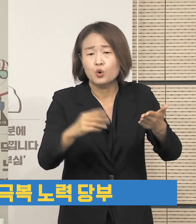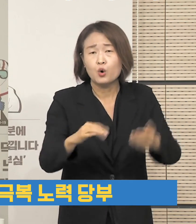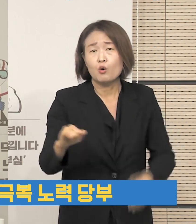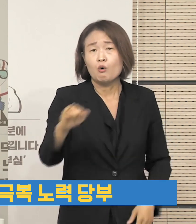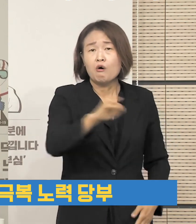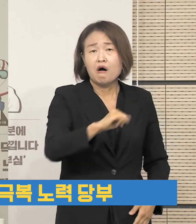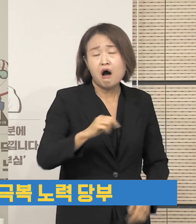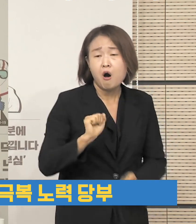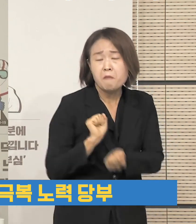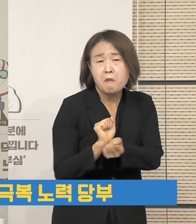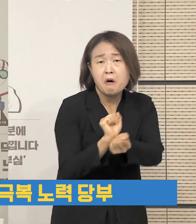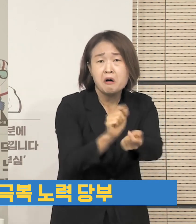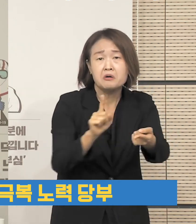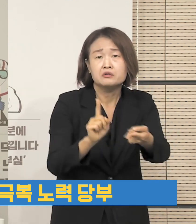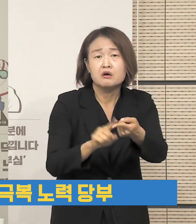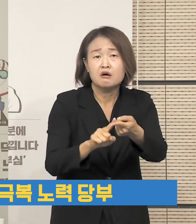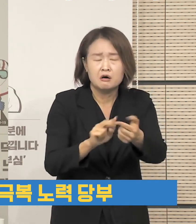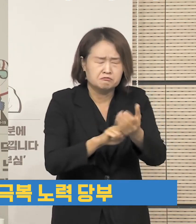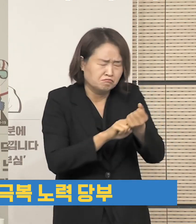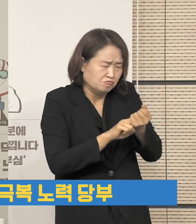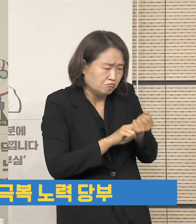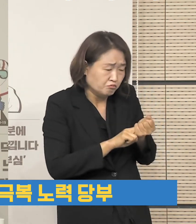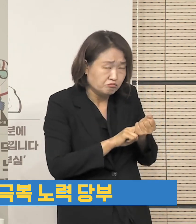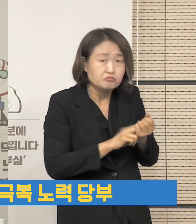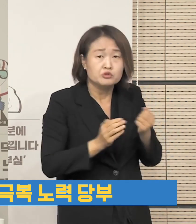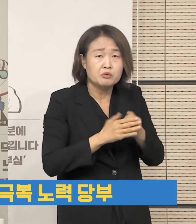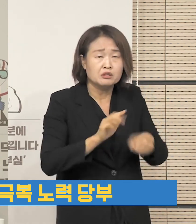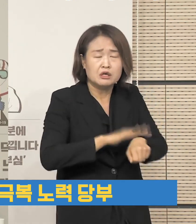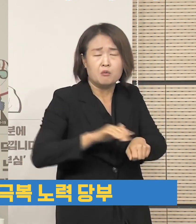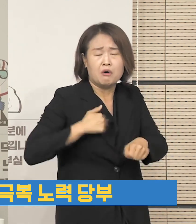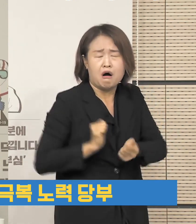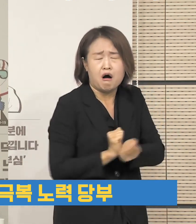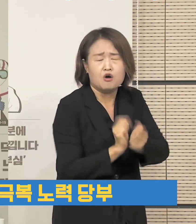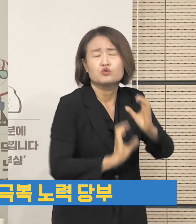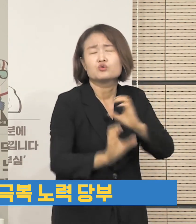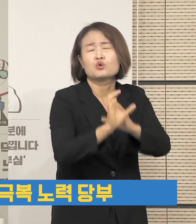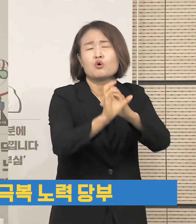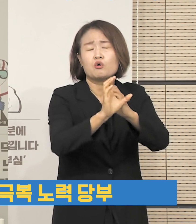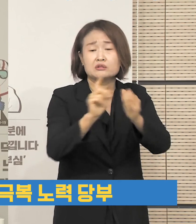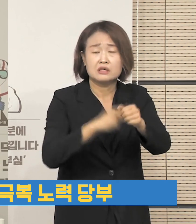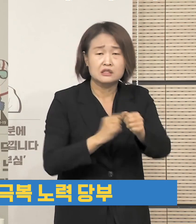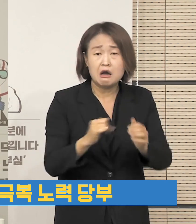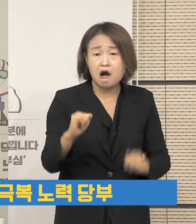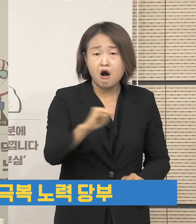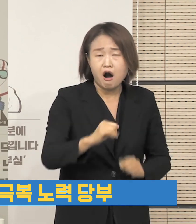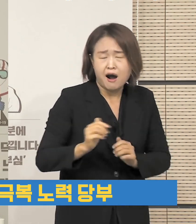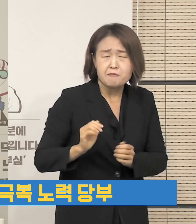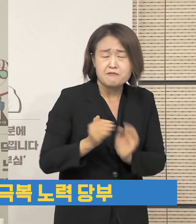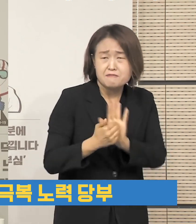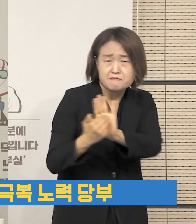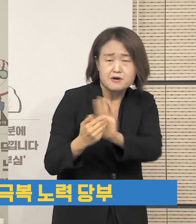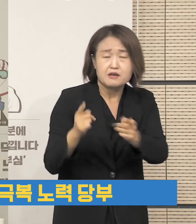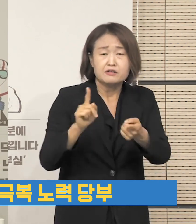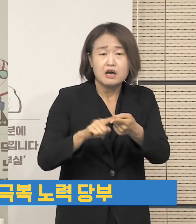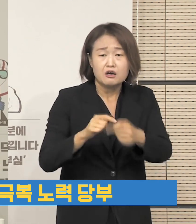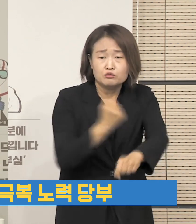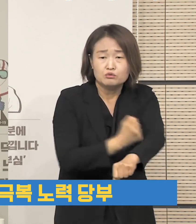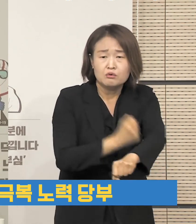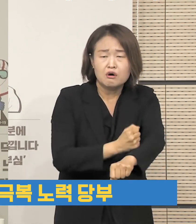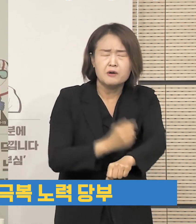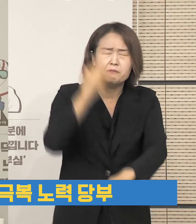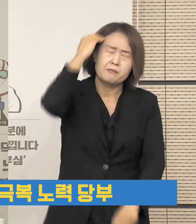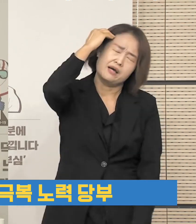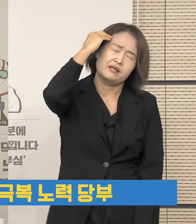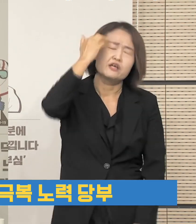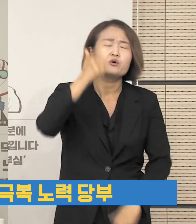드러낼 수 없는 사회 분위기를 만들므로써 결국 방역을 방해하는 이러한 결과를 초래하게